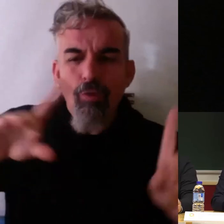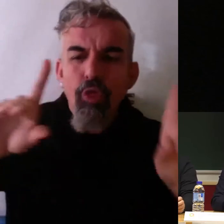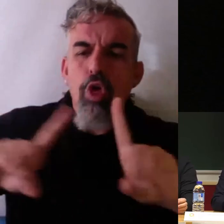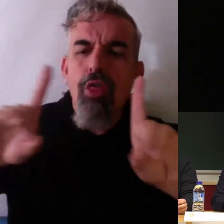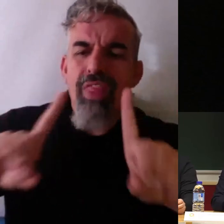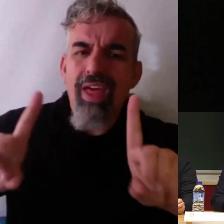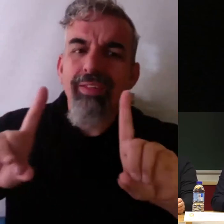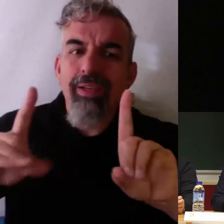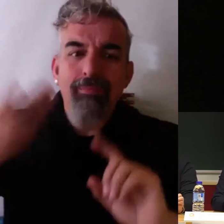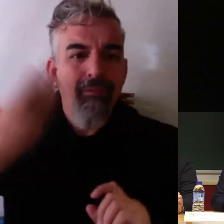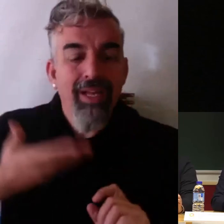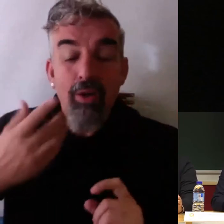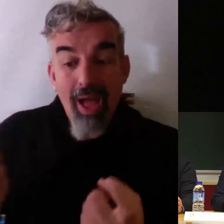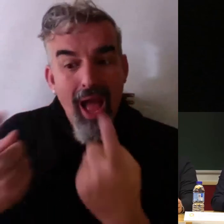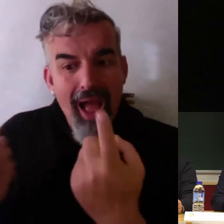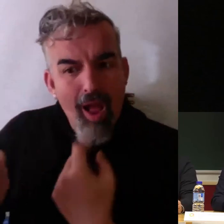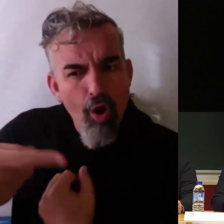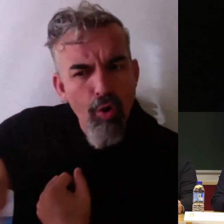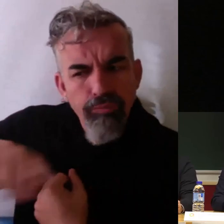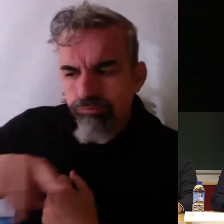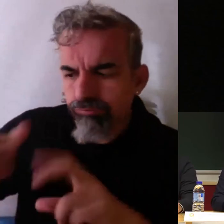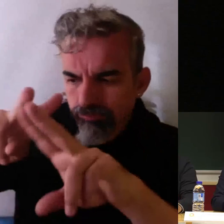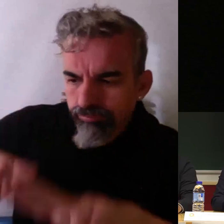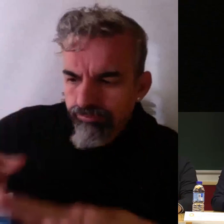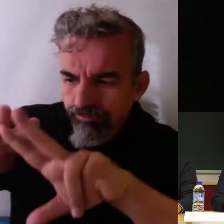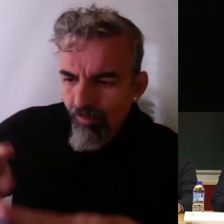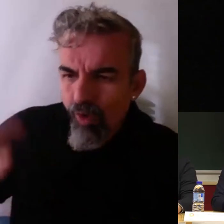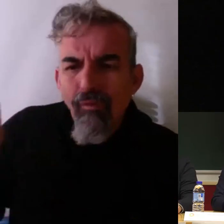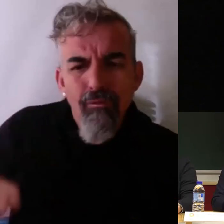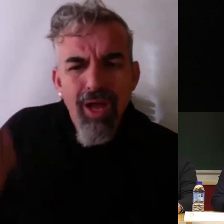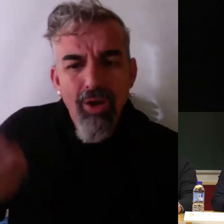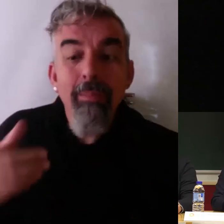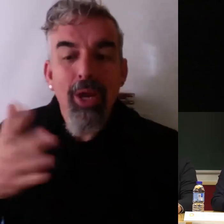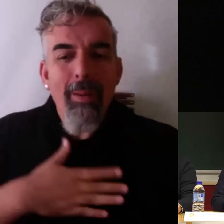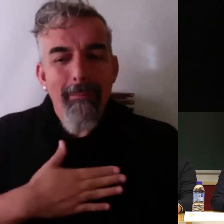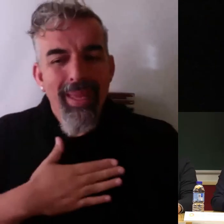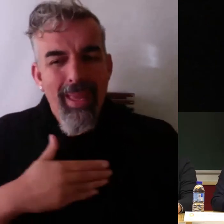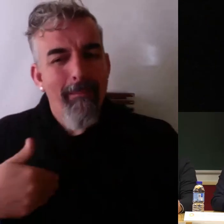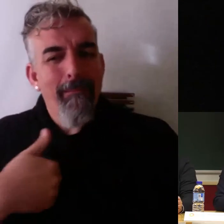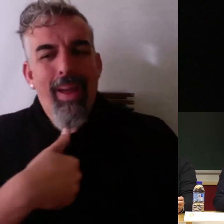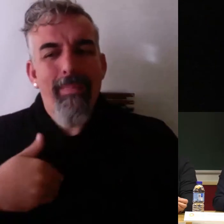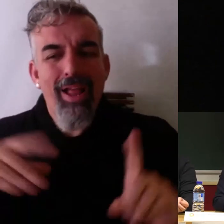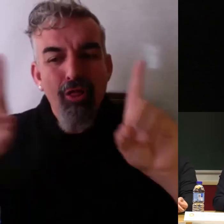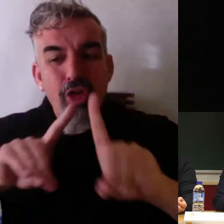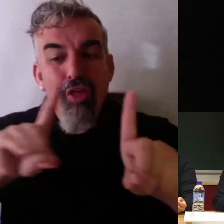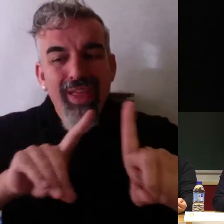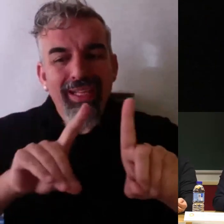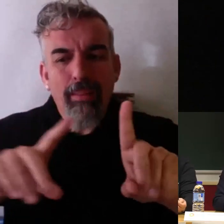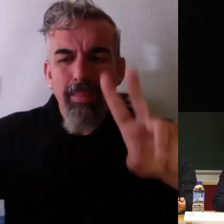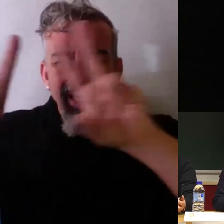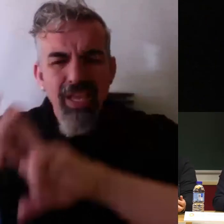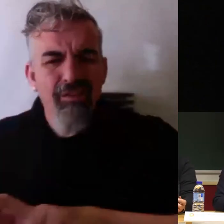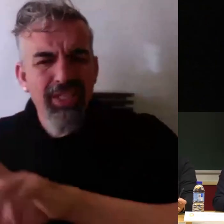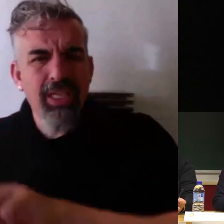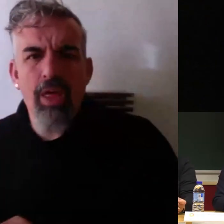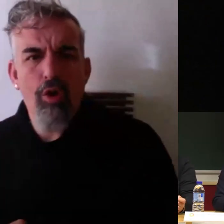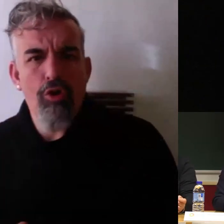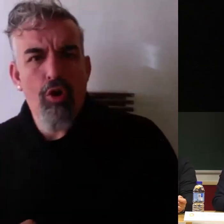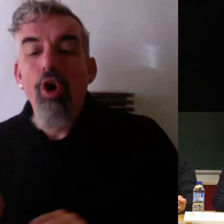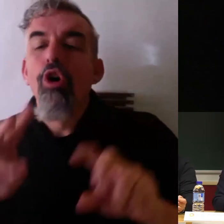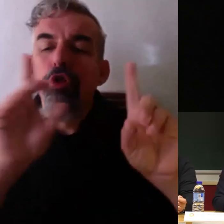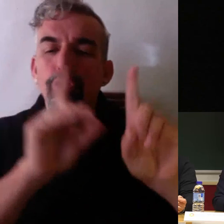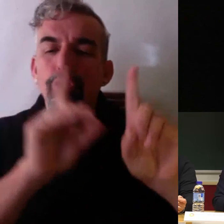unos estudiantes a los que valorar y que tenemos que valorar también el papel del docente y no solamente del investigador es una cosa que aquellos que me conocéis siempre estoy diciendo